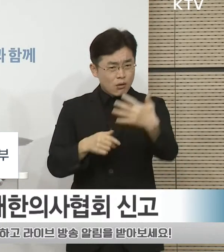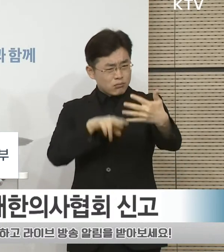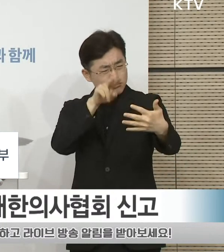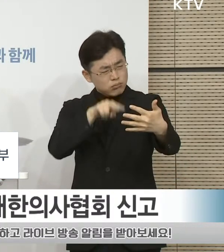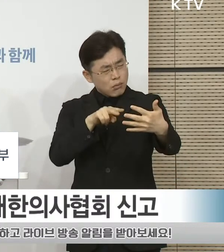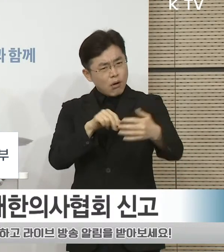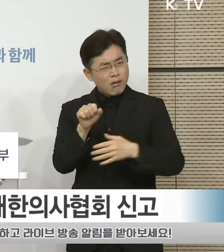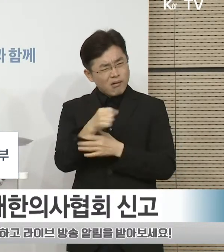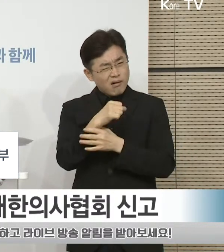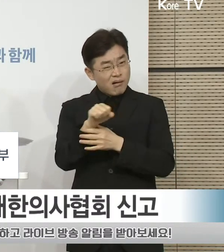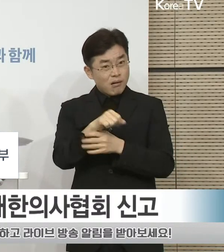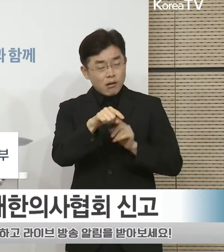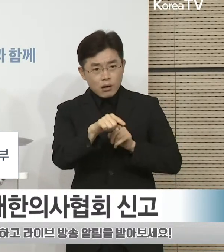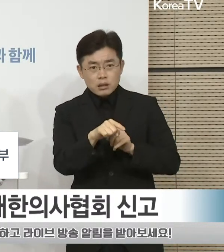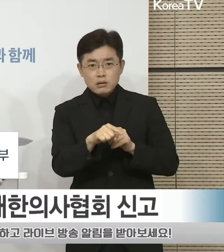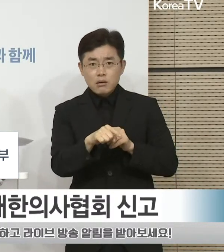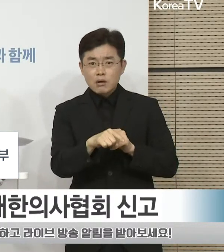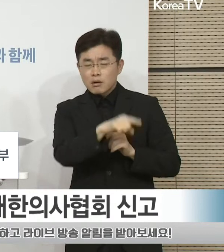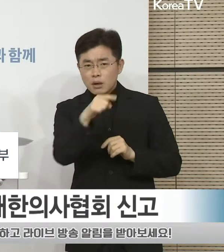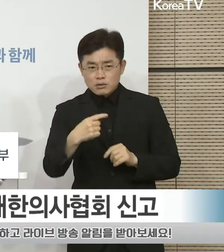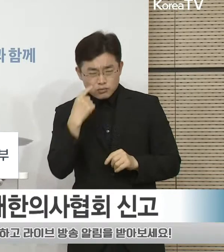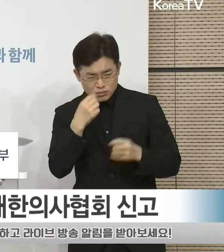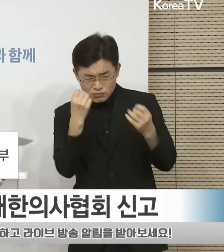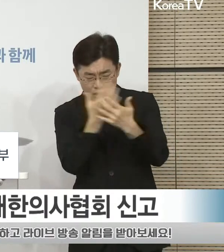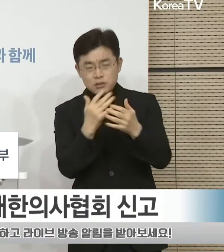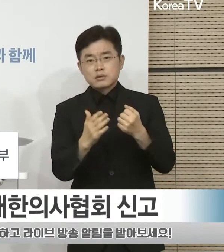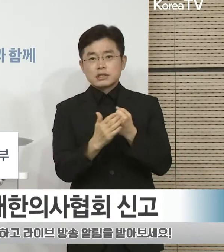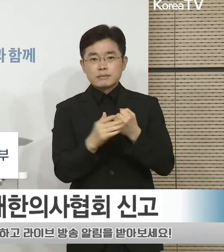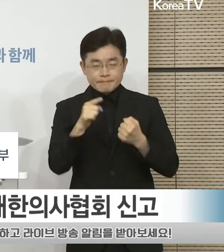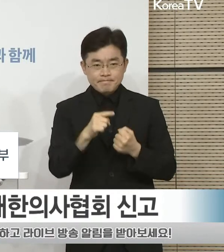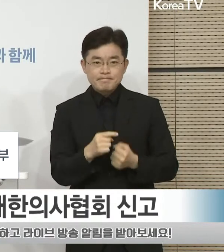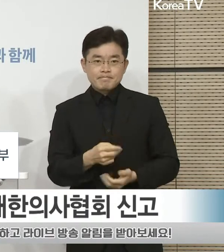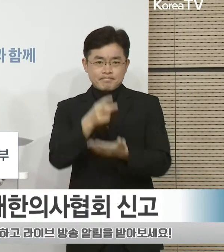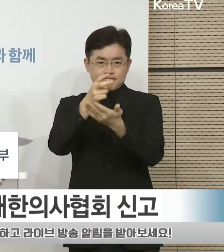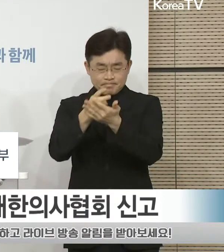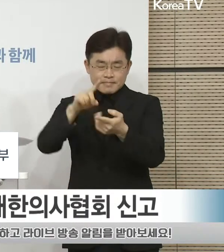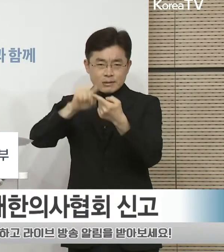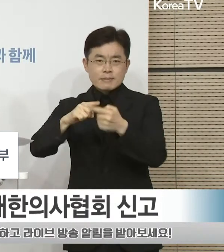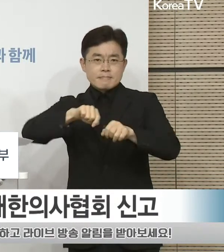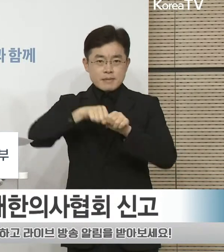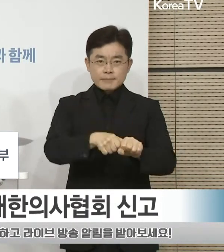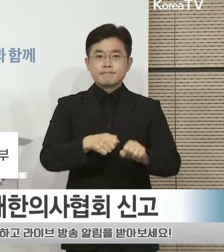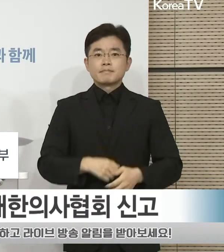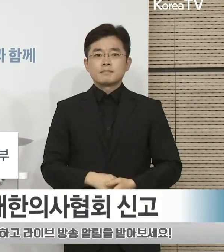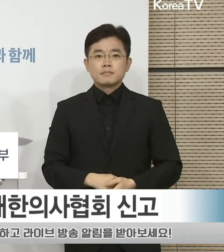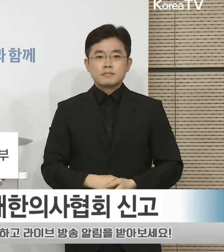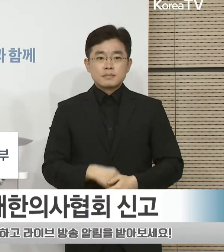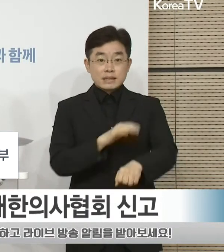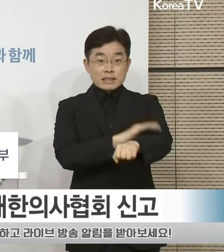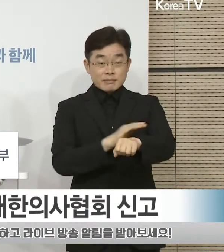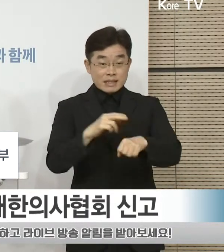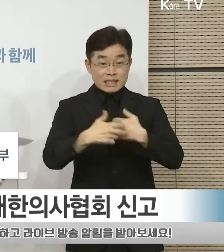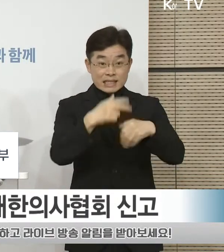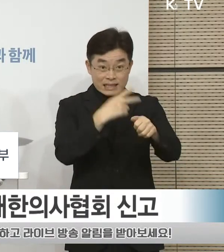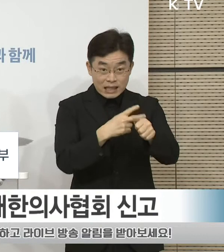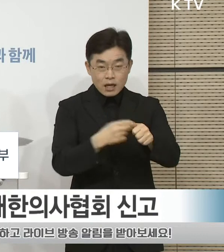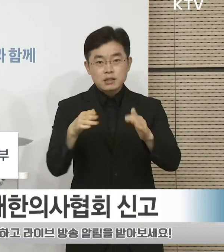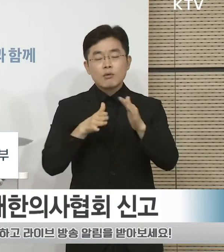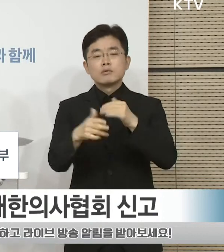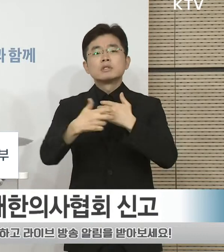엄중하게 대처할 것입니다. 전공의, 전임의를 비롯한 의료인과 국민